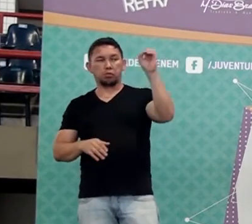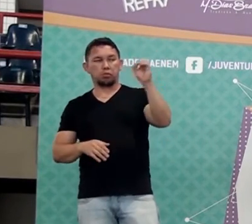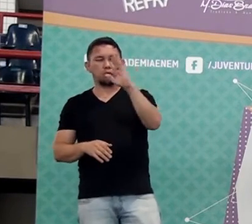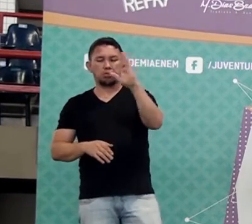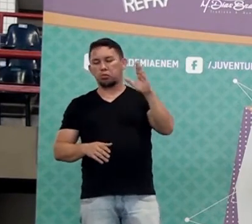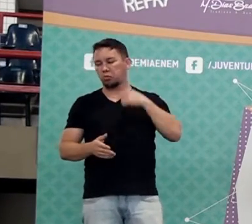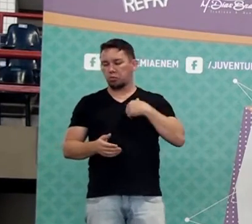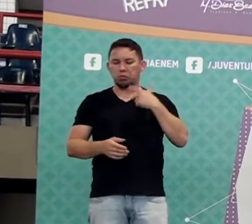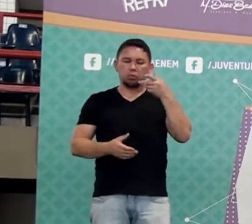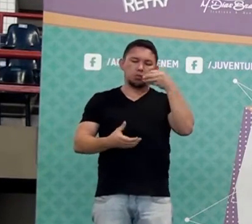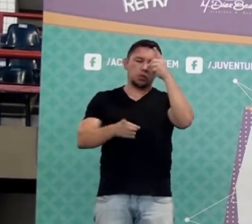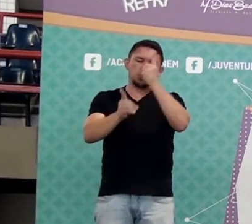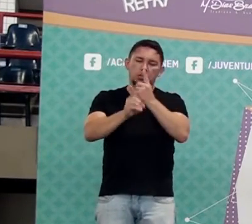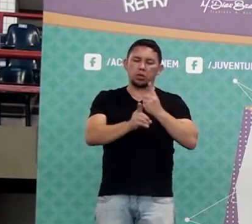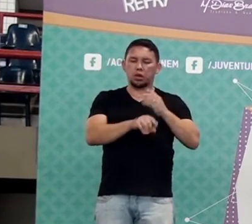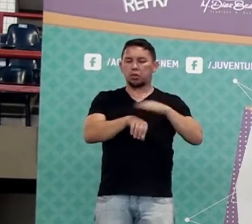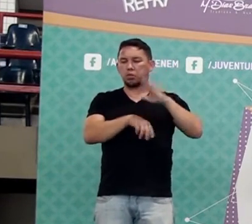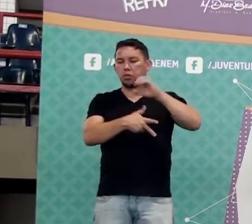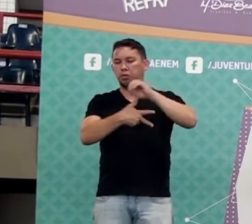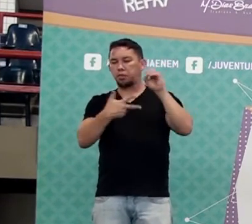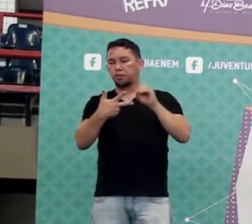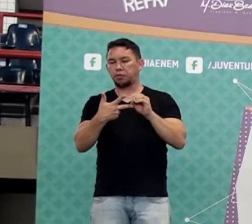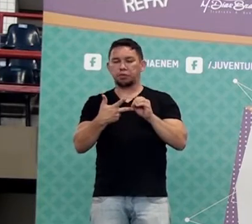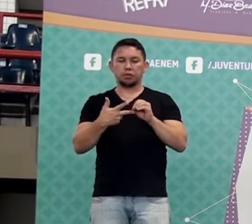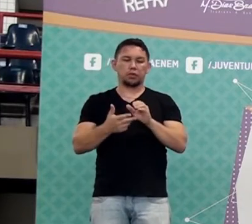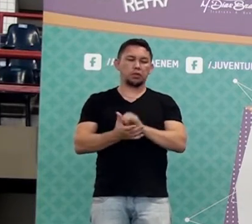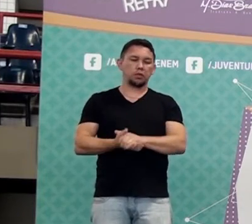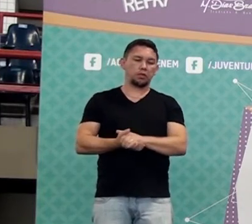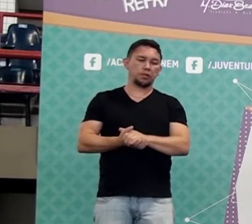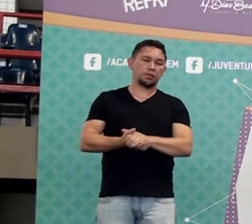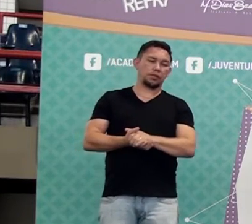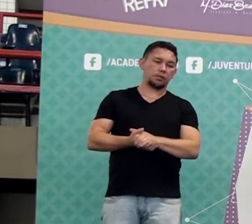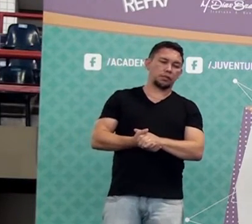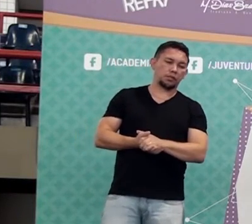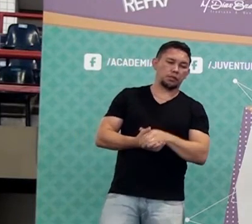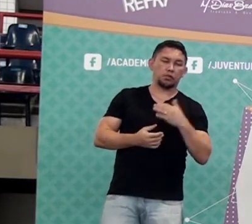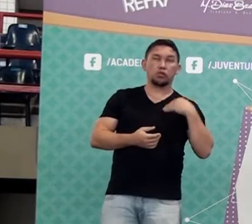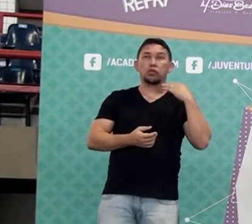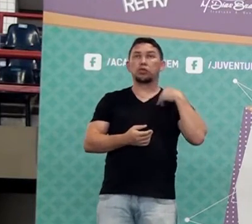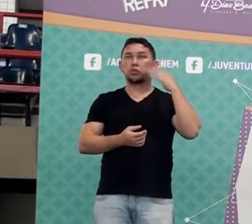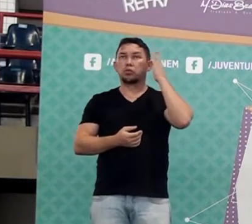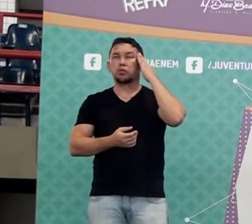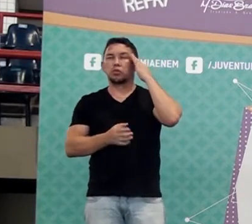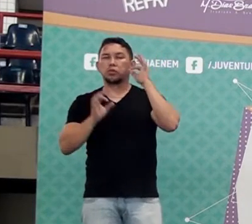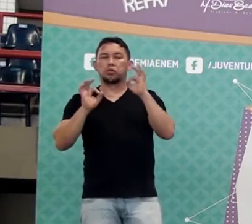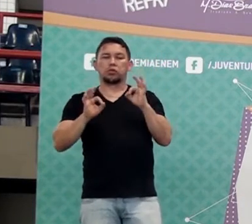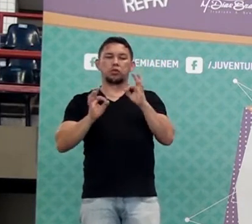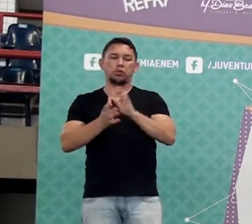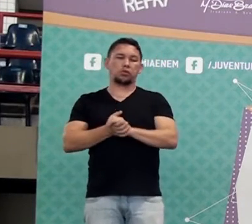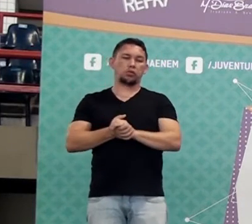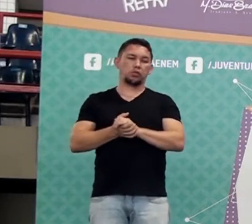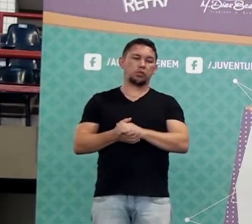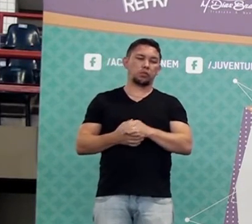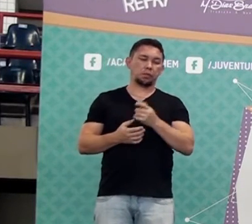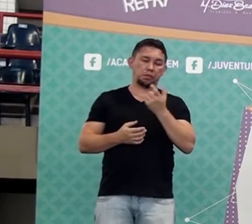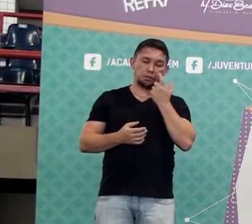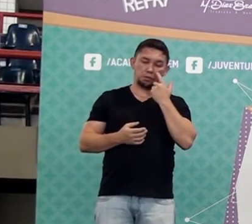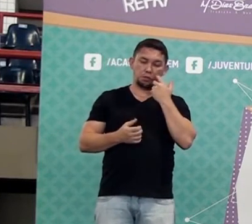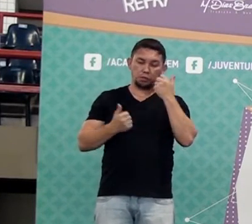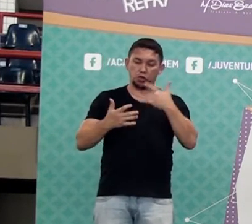que é mais comum no Enem? Qual é a pergunta mais comum? O a gente tem que saber com certeza? Saber dizer assim,